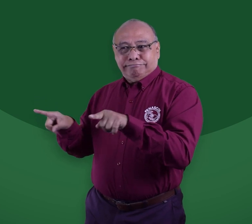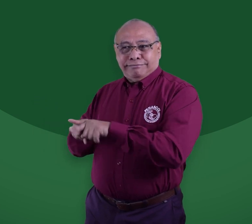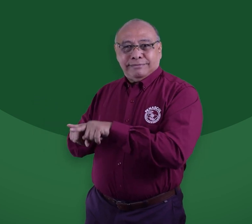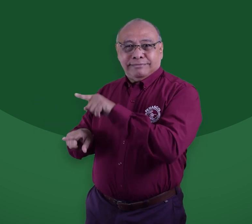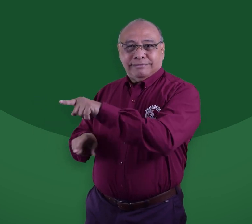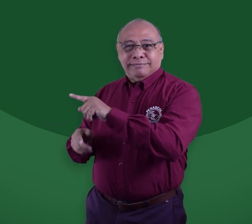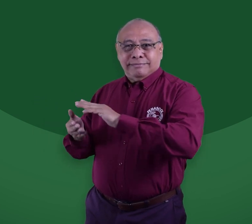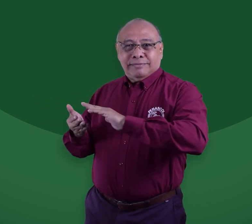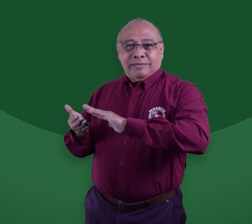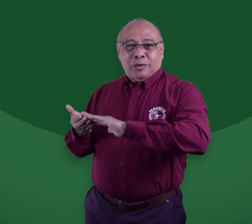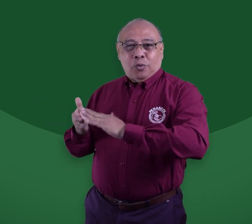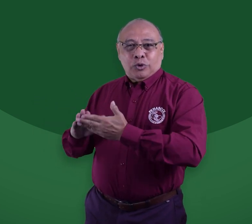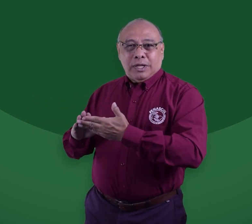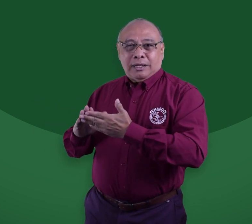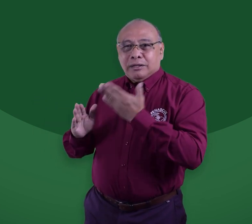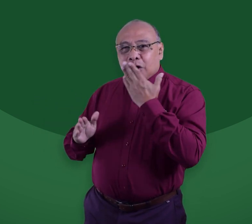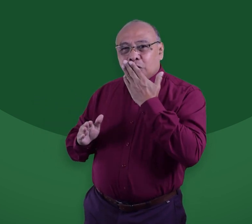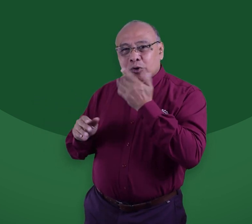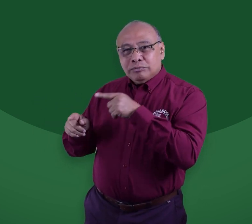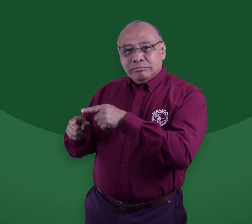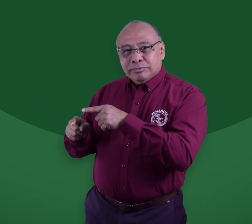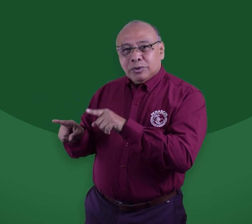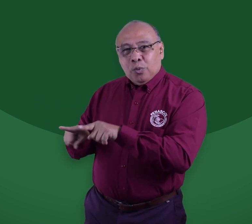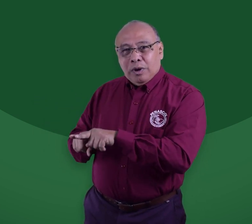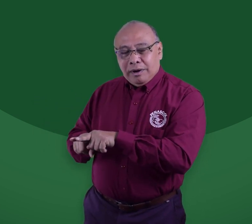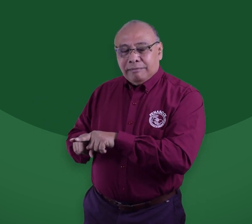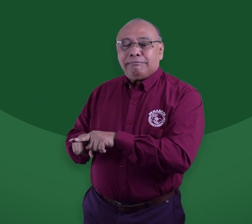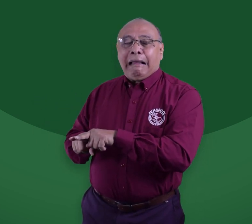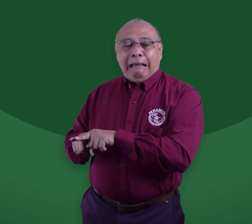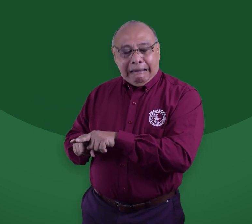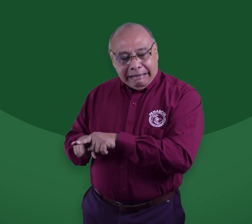lingüística. Eso al igual que los grupos indígenas.